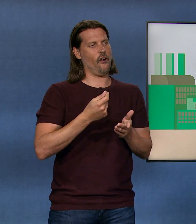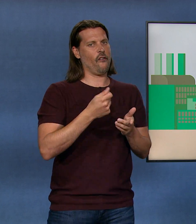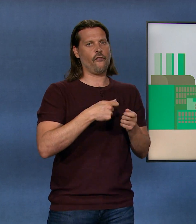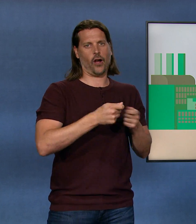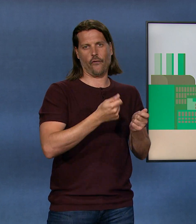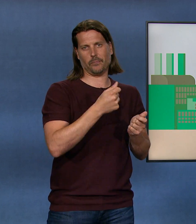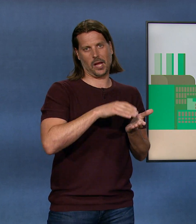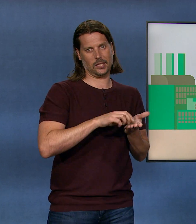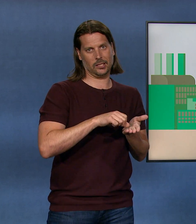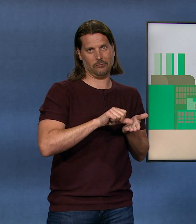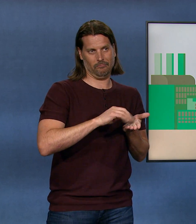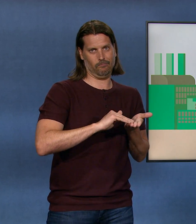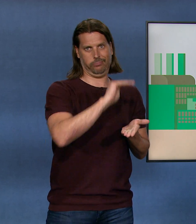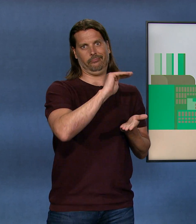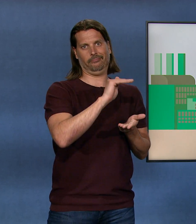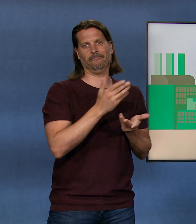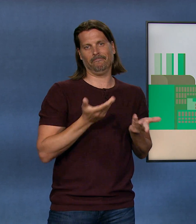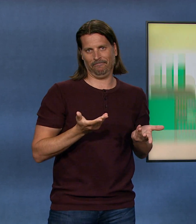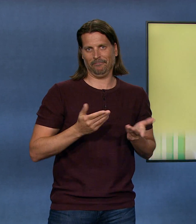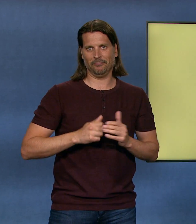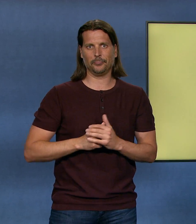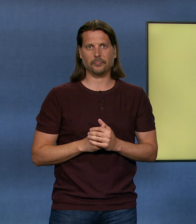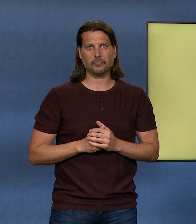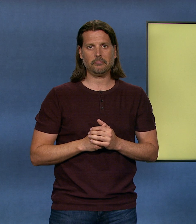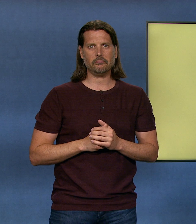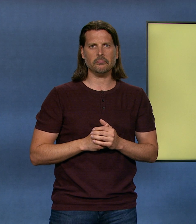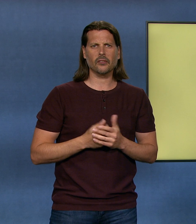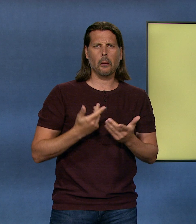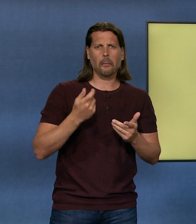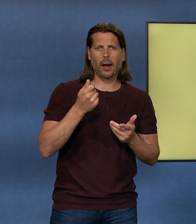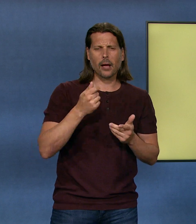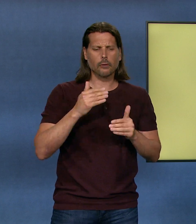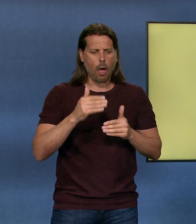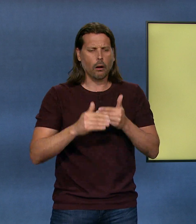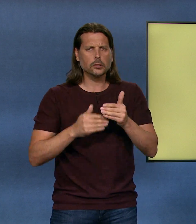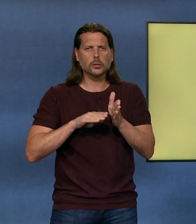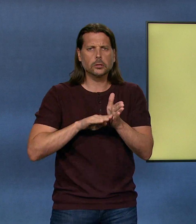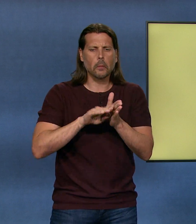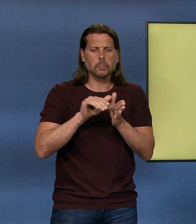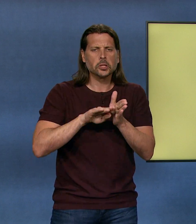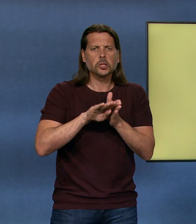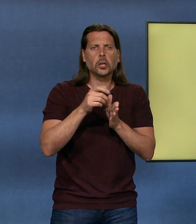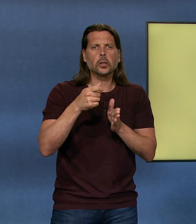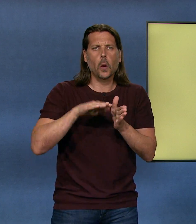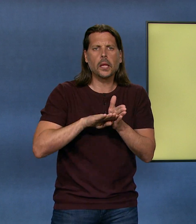oft auch der Verkaufspreis. Dass Preise langsam und ein bisschen steigen, ist ganz normal.